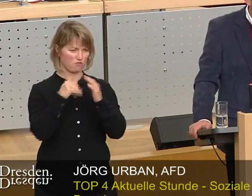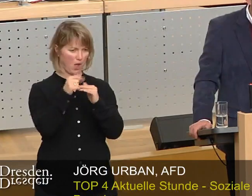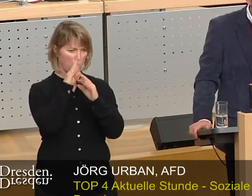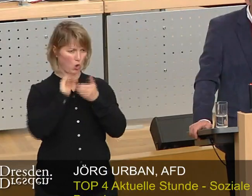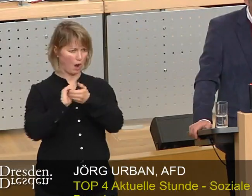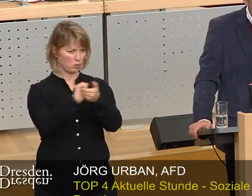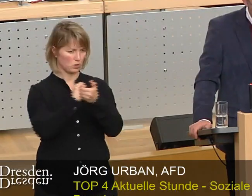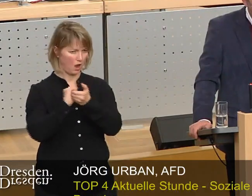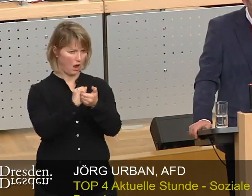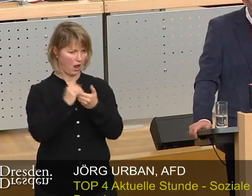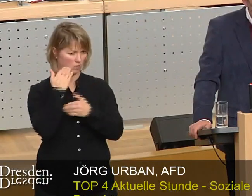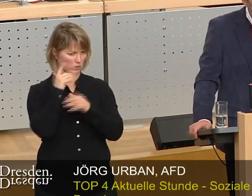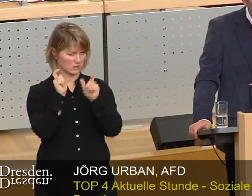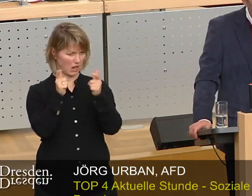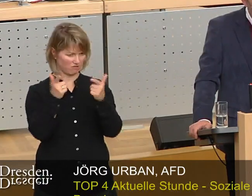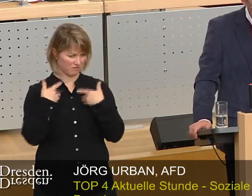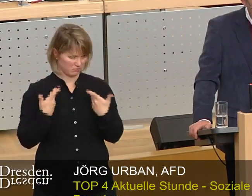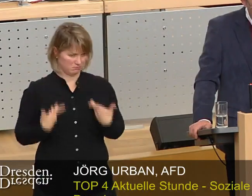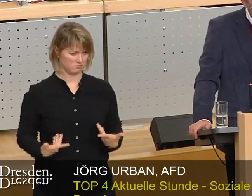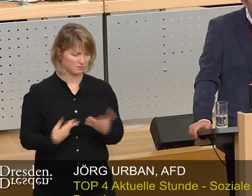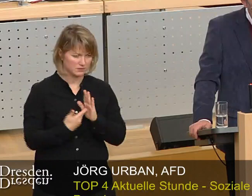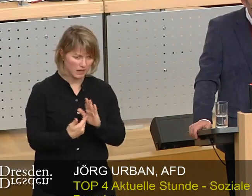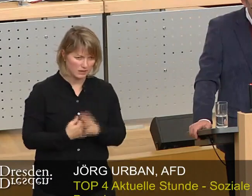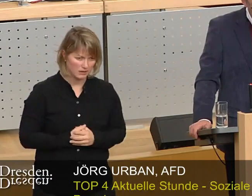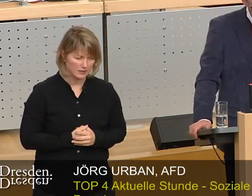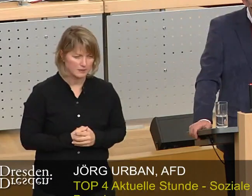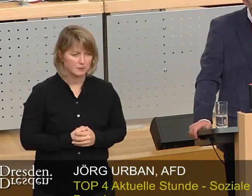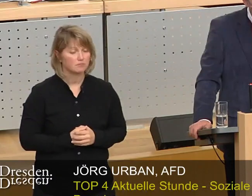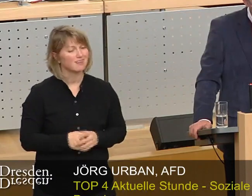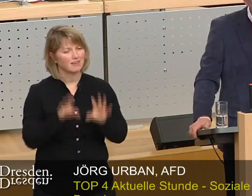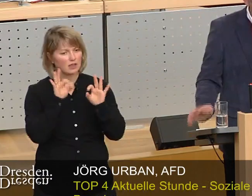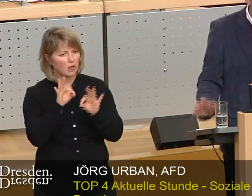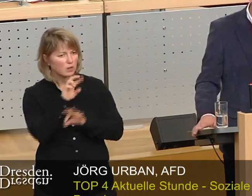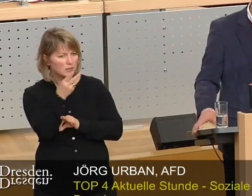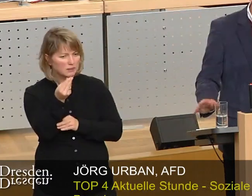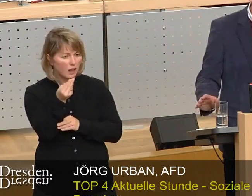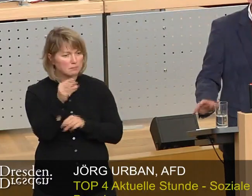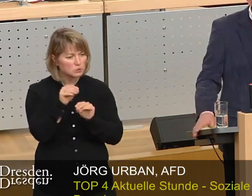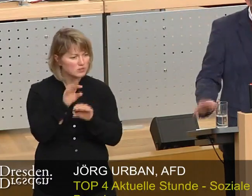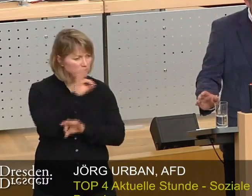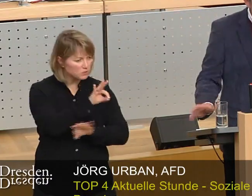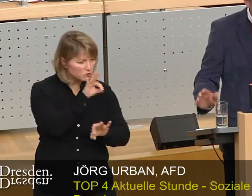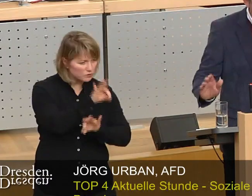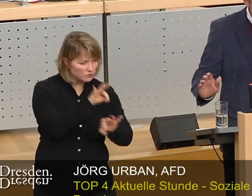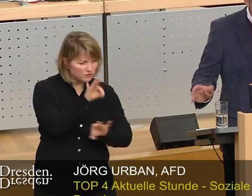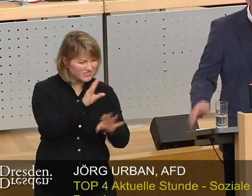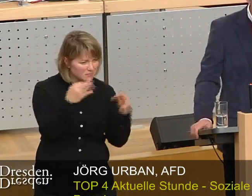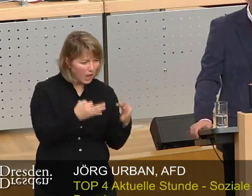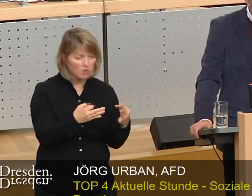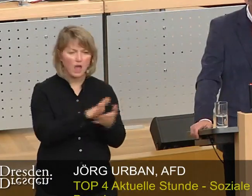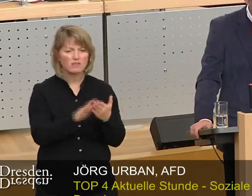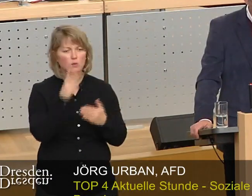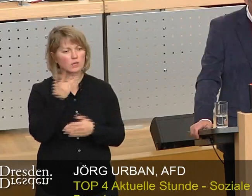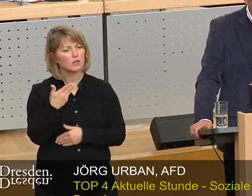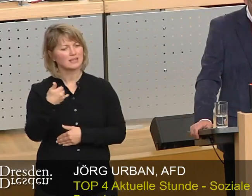neuen kommunalen Wohnungsgesellschaft. Anstatt zielgenau Mittel zu verwenden, wird wieder Geld mit der Gießkanne zum